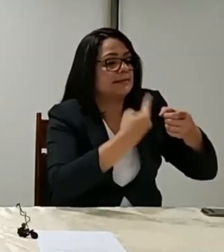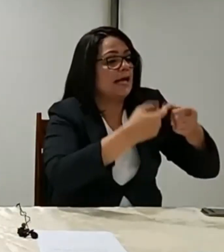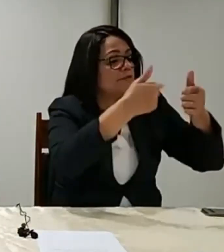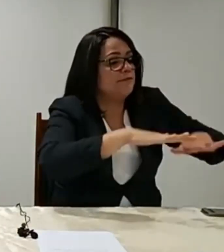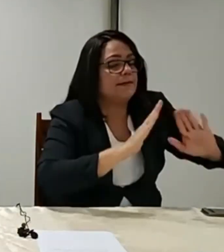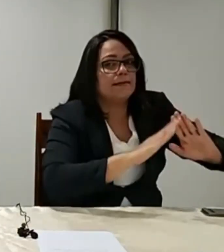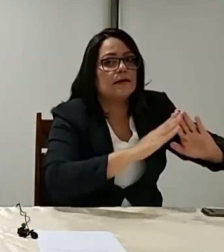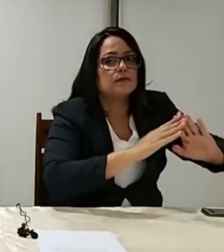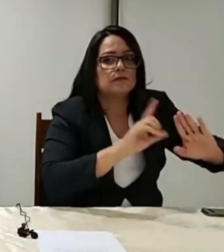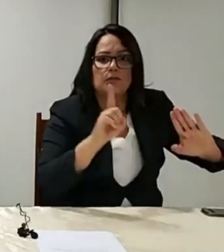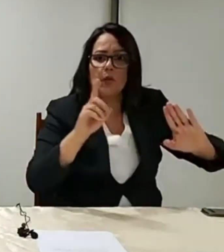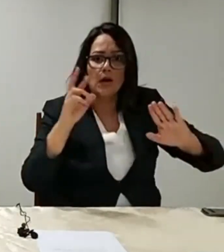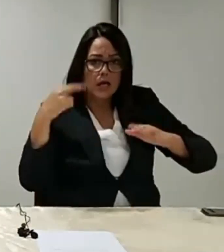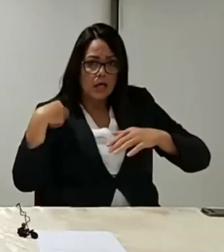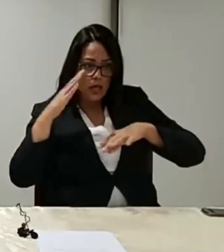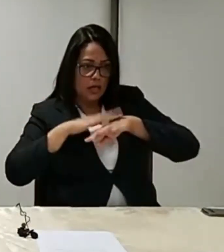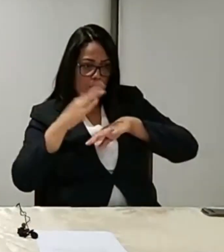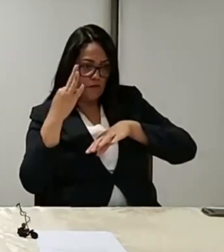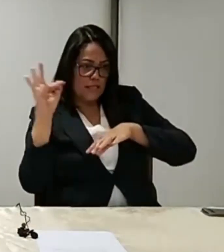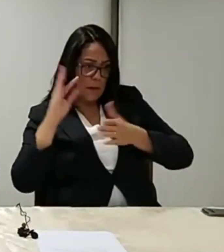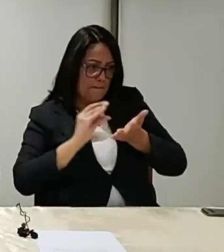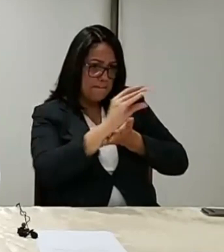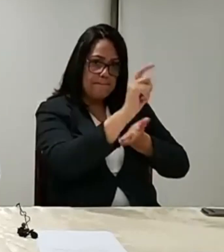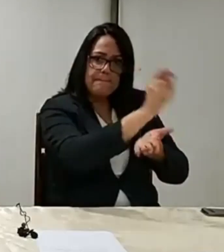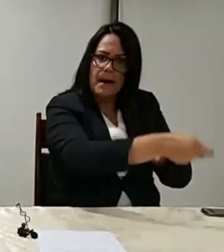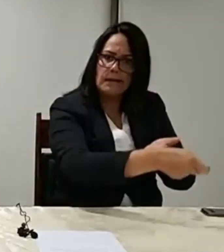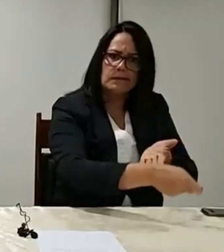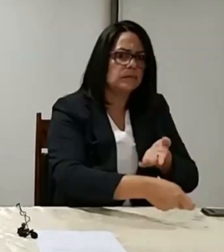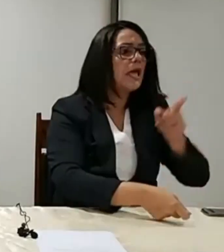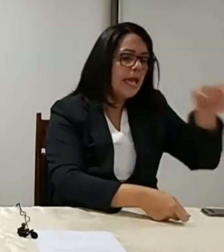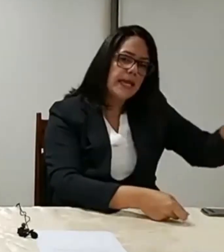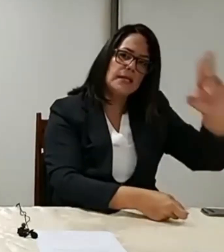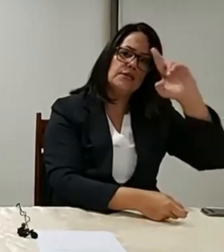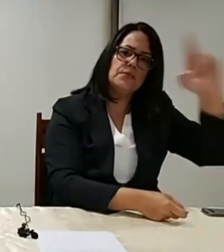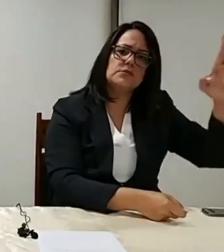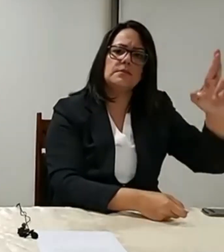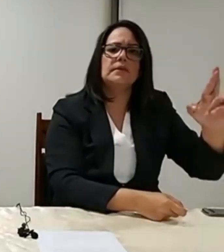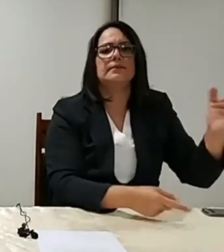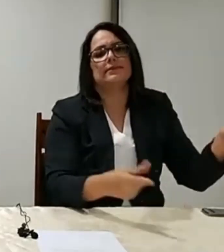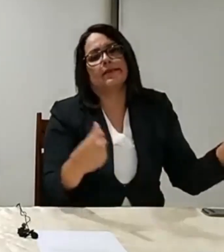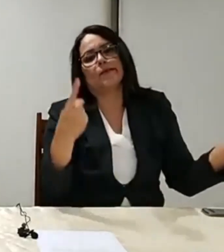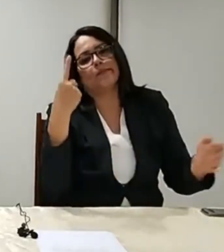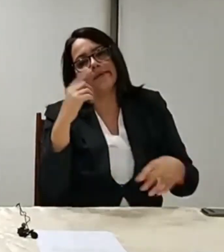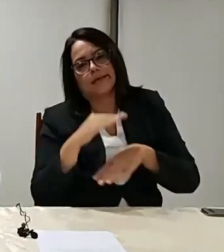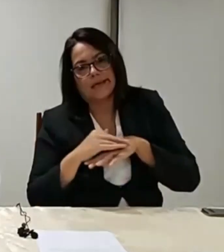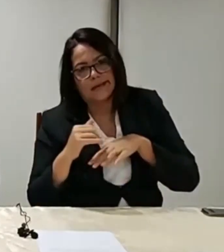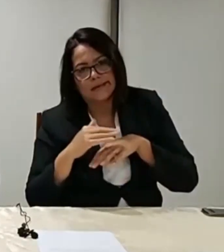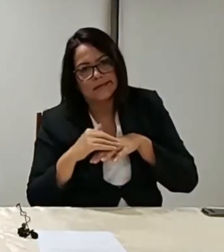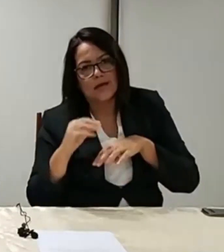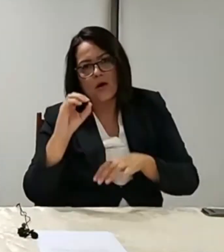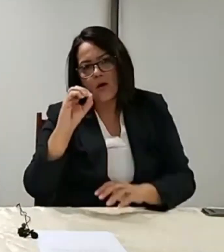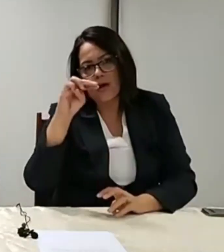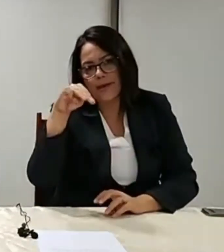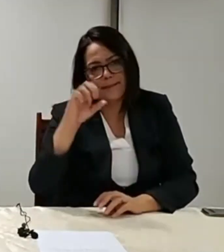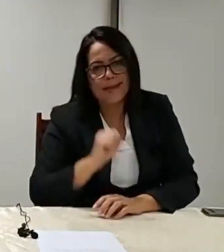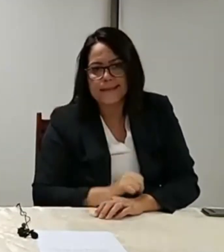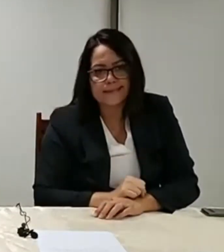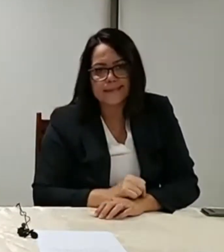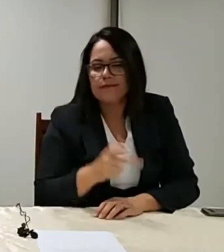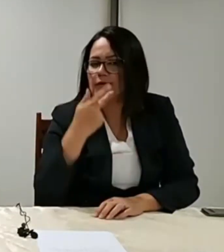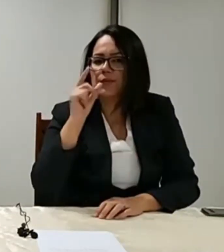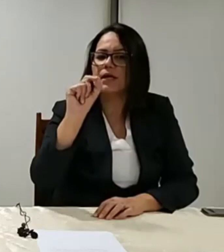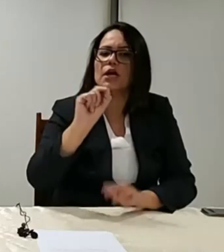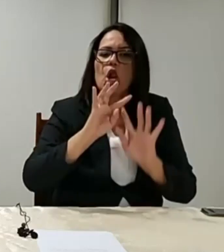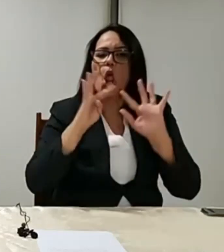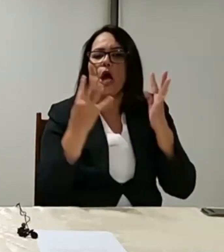no Z, né? A nossa querida OMS, né, um dos seus diretores, falou aqui, o lockdown